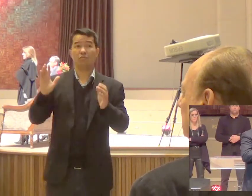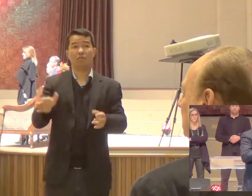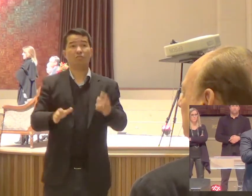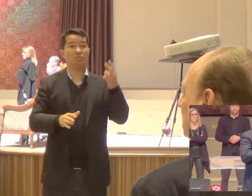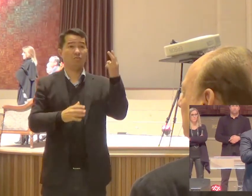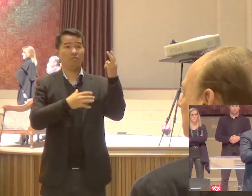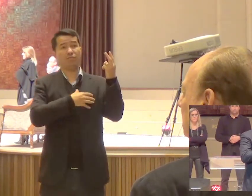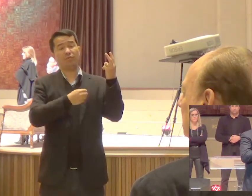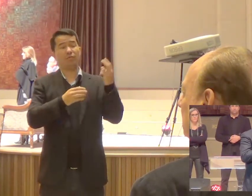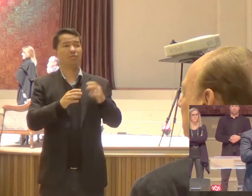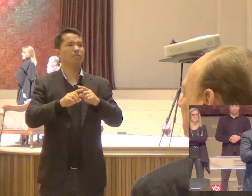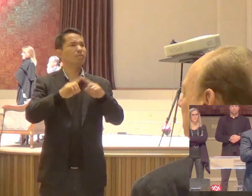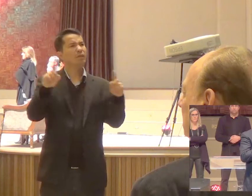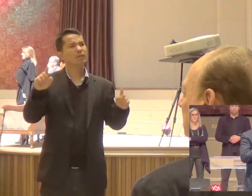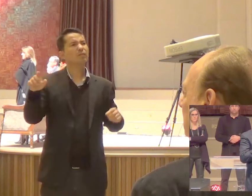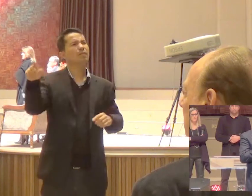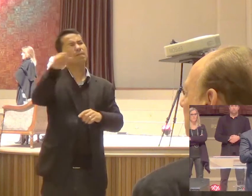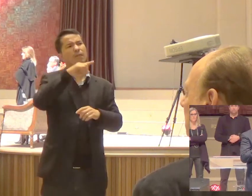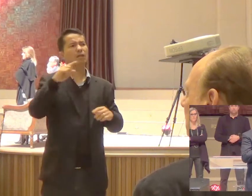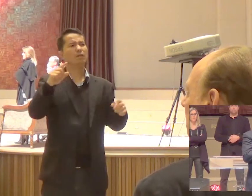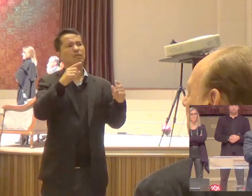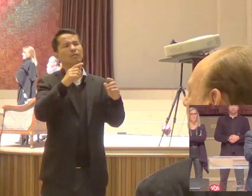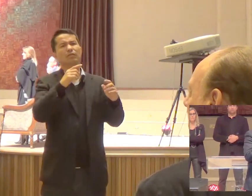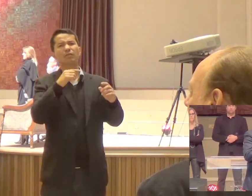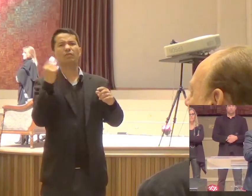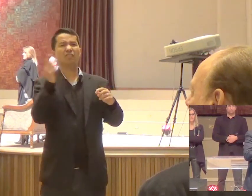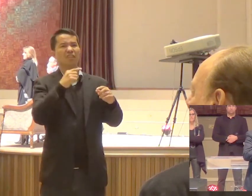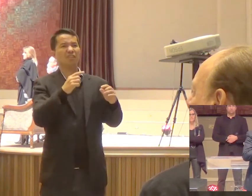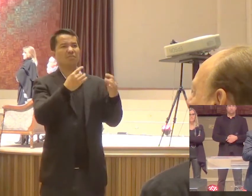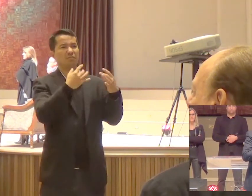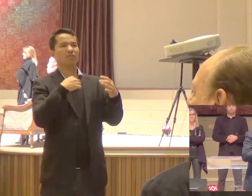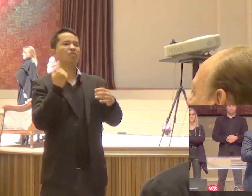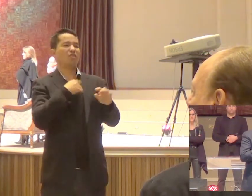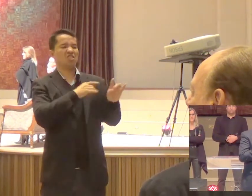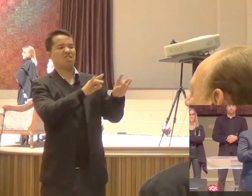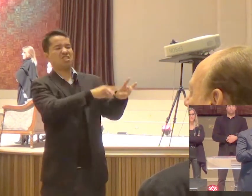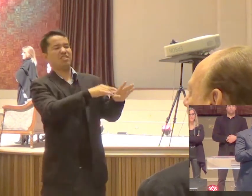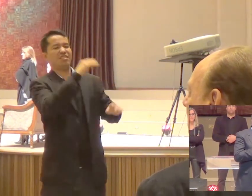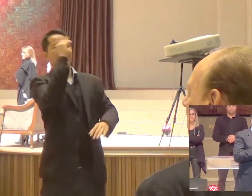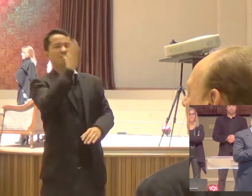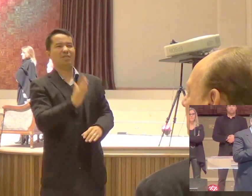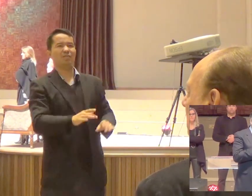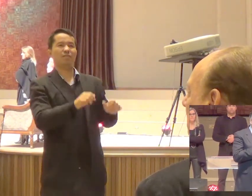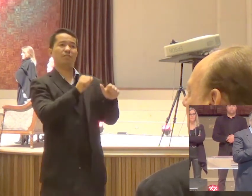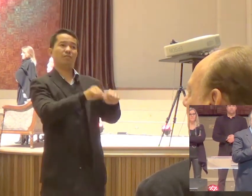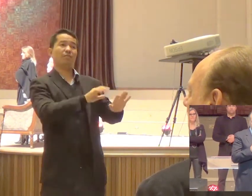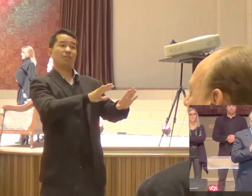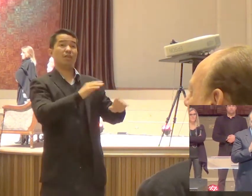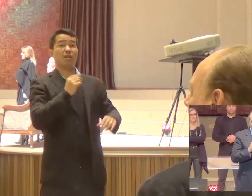Mas Ao invés deles Deixarem a nossa casa Nós é que estamos Deixando eles no Brasil Só eu e a Vera Estamos indo